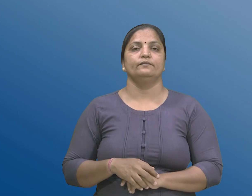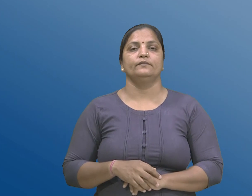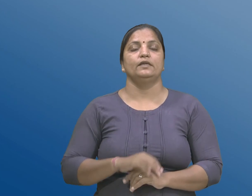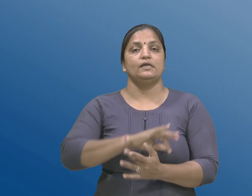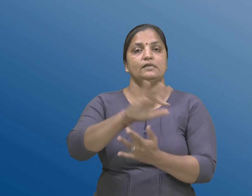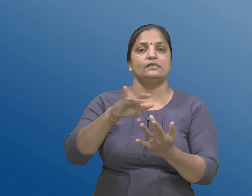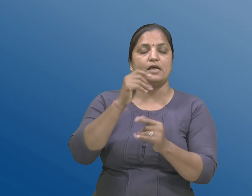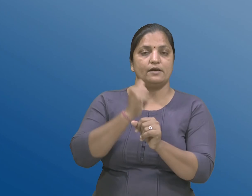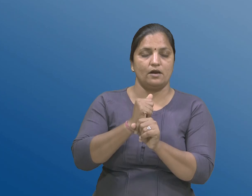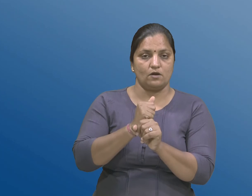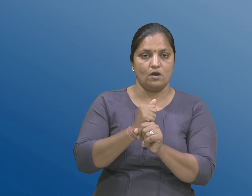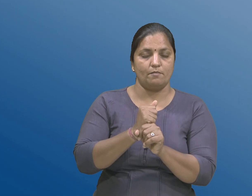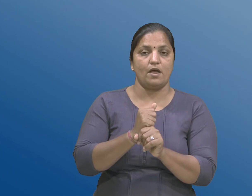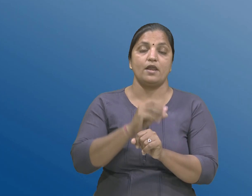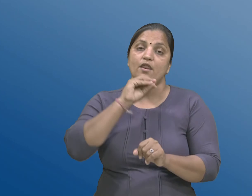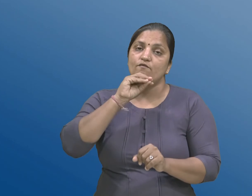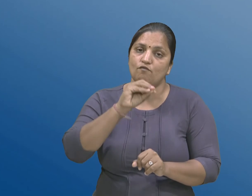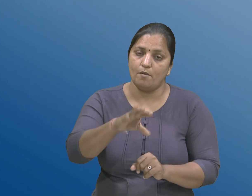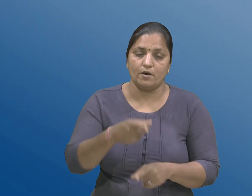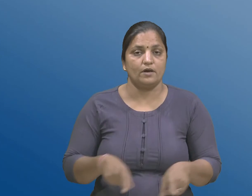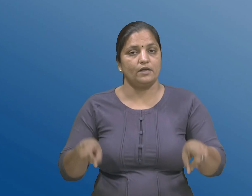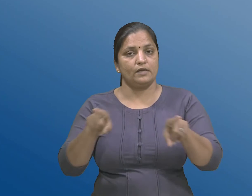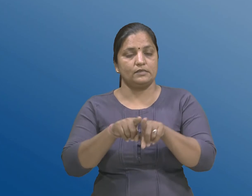अधिसुचित करे तेवा विजा अन्य